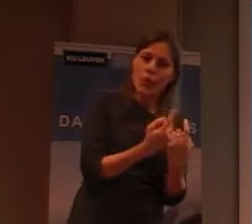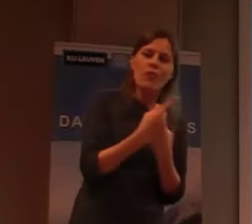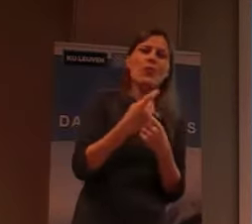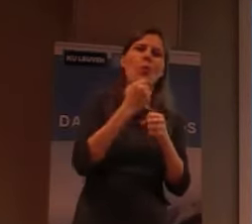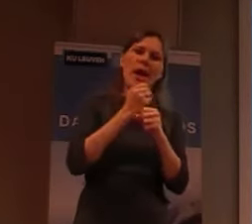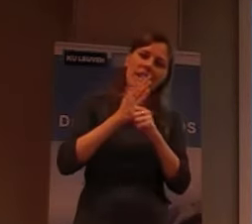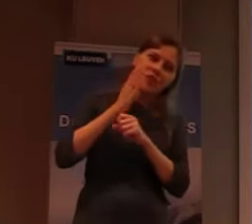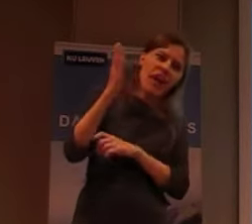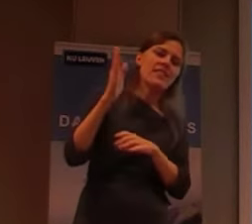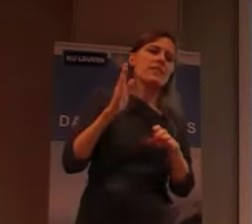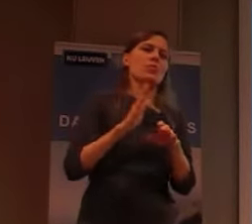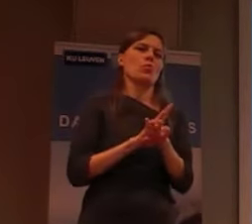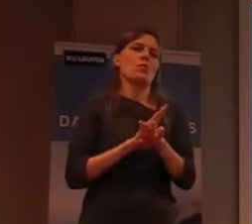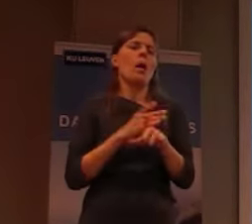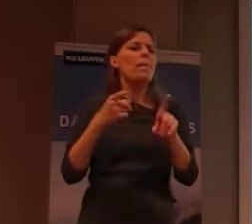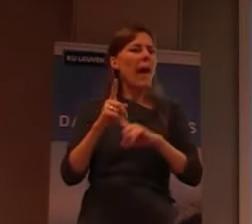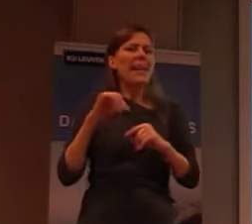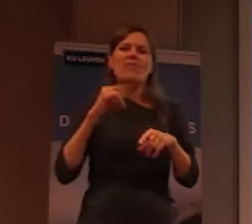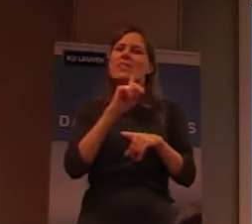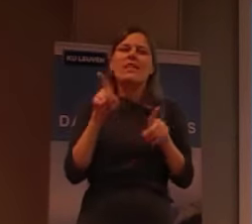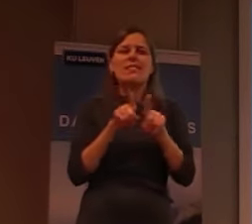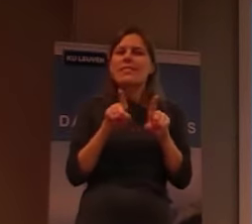volgens mij, verder gezet, op een andere manier.